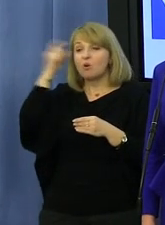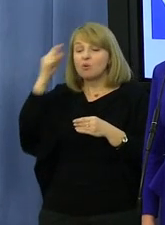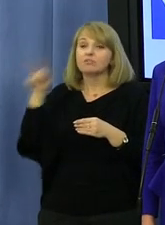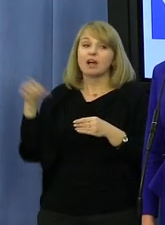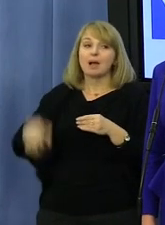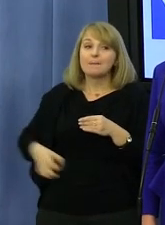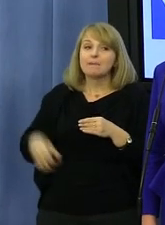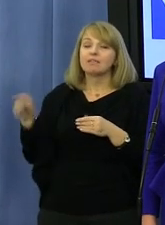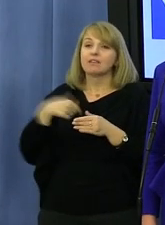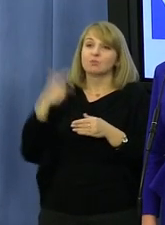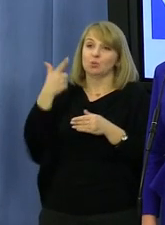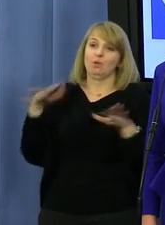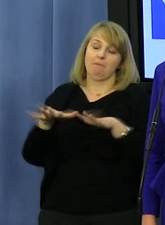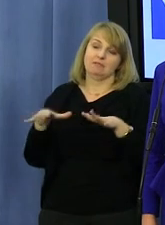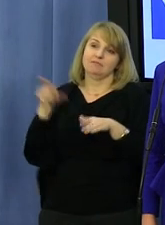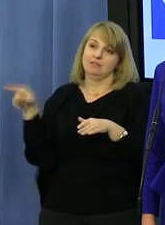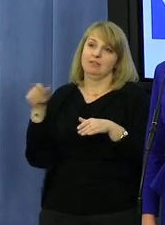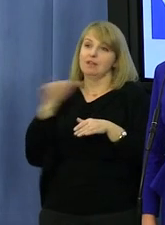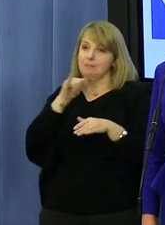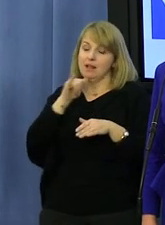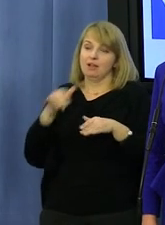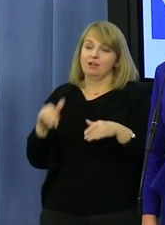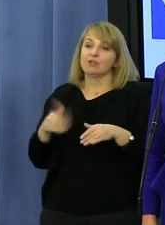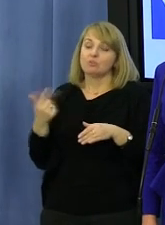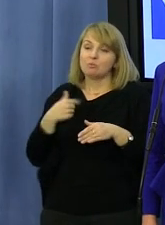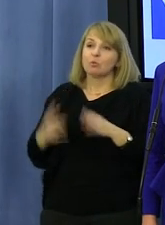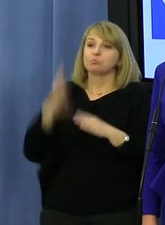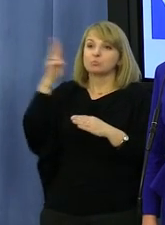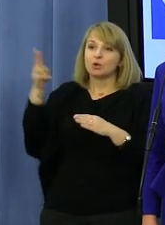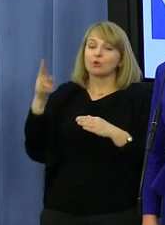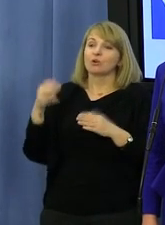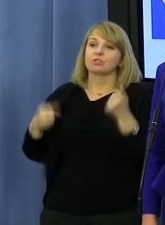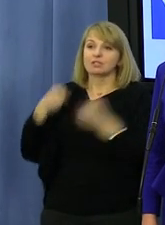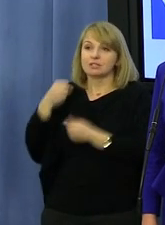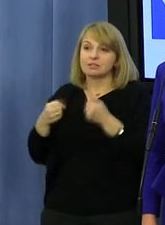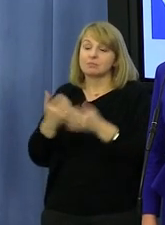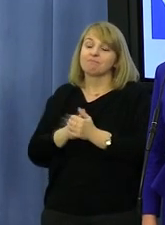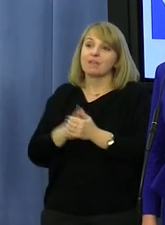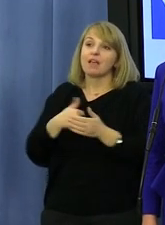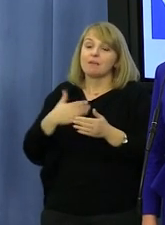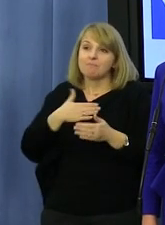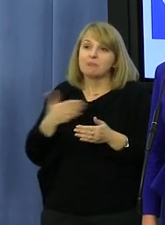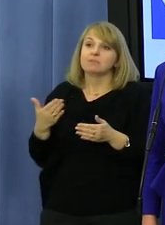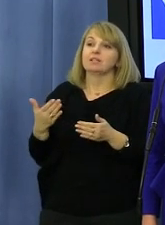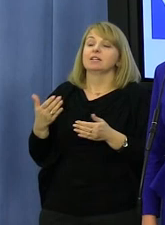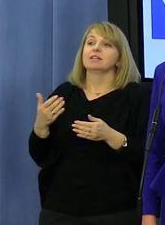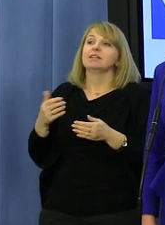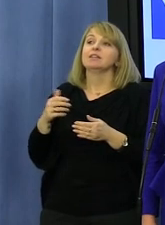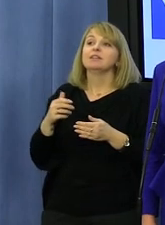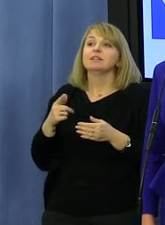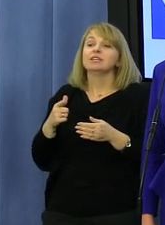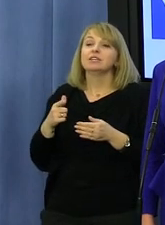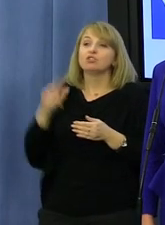pięć, Pan trzy, także też nieźle. Jeśli Pan weźmie pod uwagę, że ja już mam trzeci samochód z kancelarii Sejmu, ponieważ zajeżdżam w ciągu roku